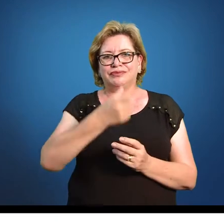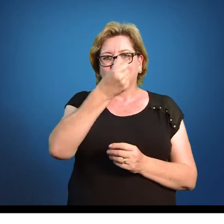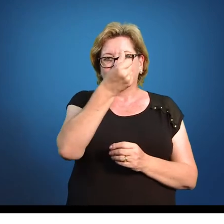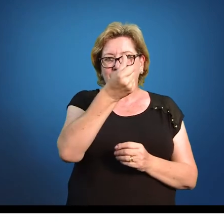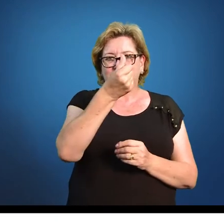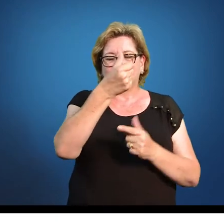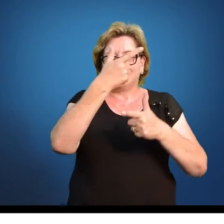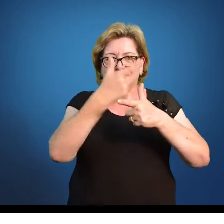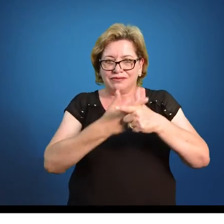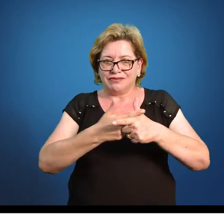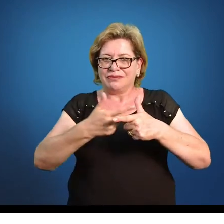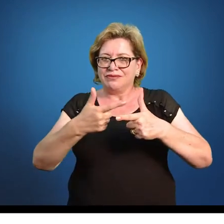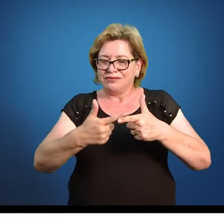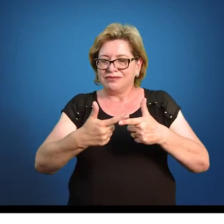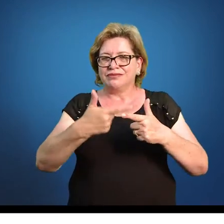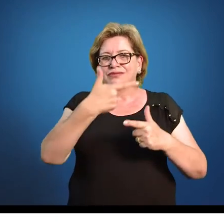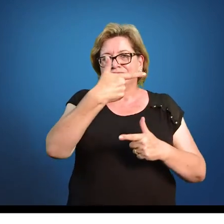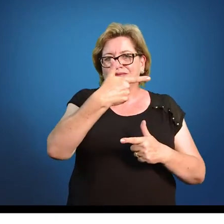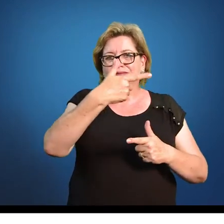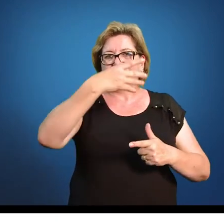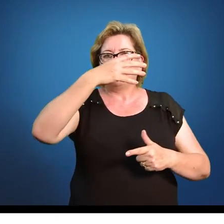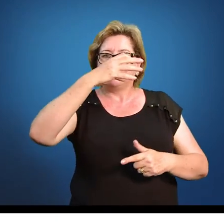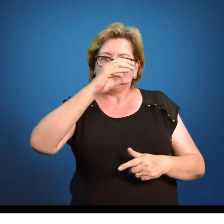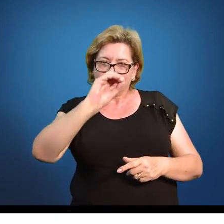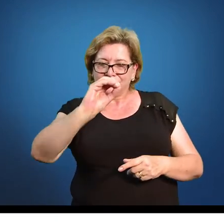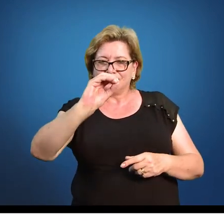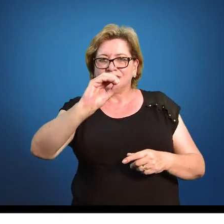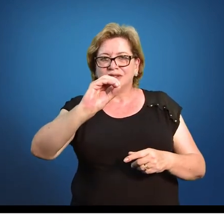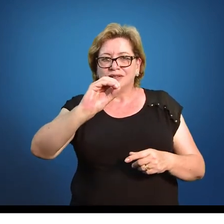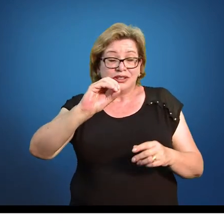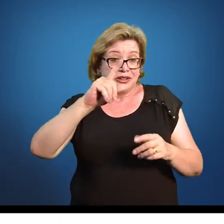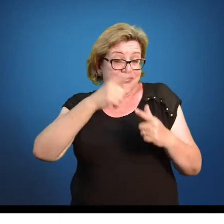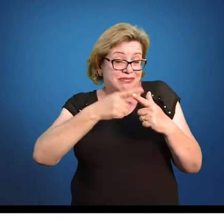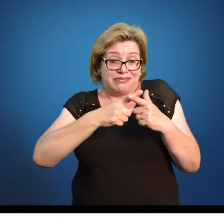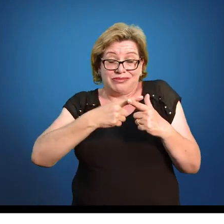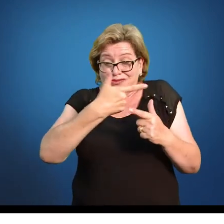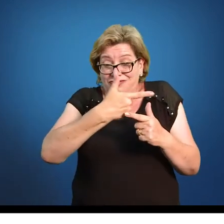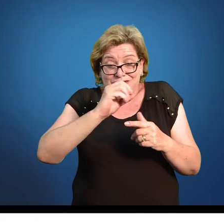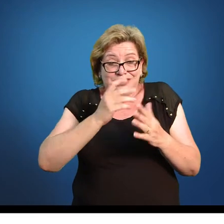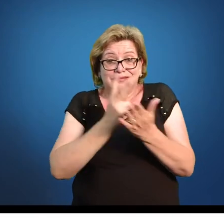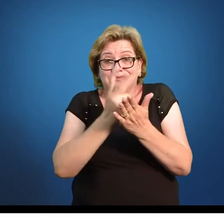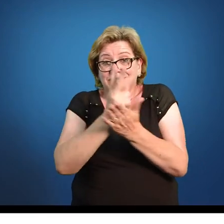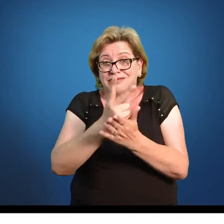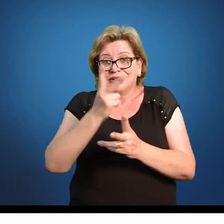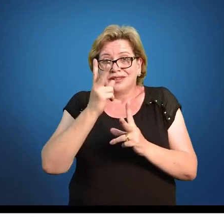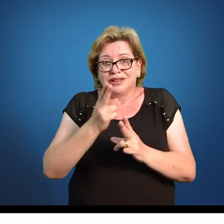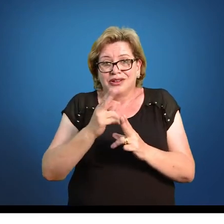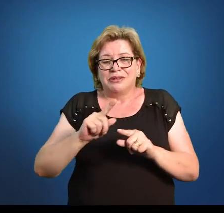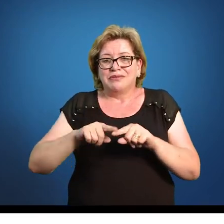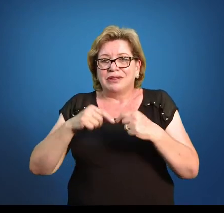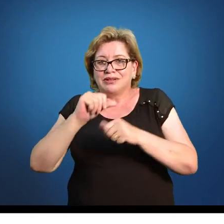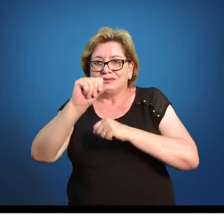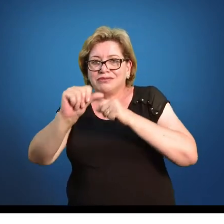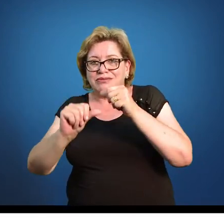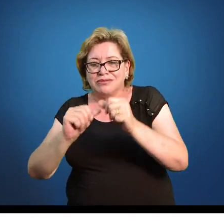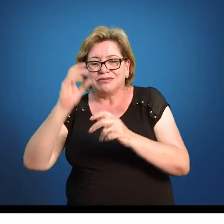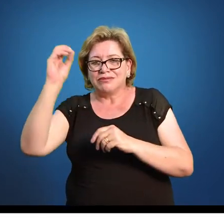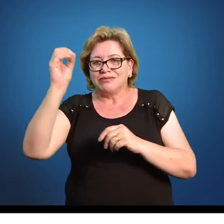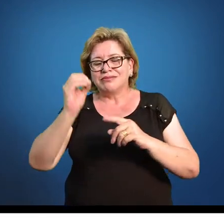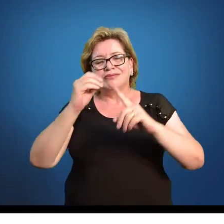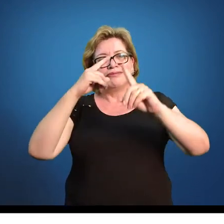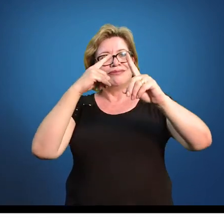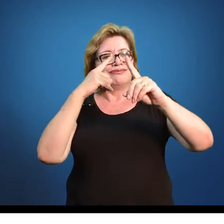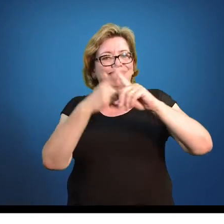o 6 dividido por quem? Pelo mesmo 20, não mudou, a quantidade de dados é igual, é 20. Ah, mas eu quero em porcentagem. Simples.